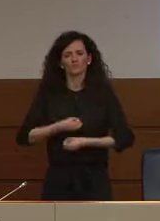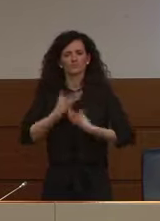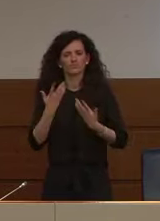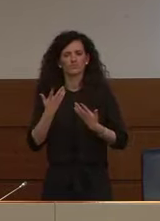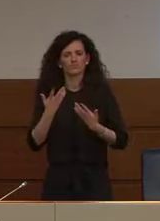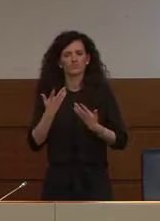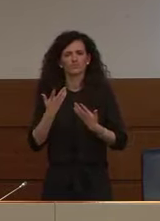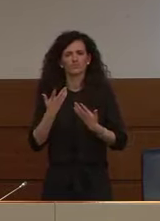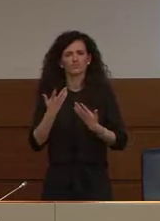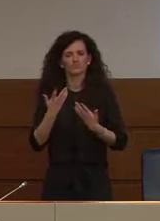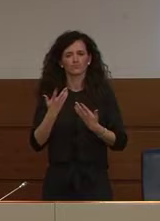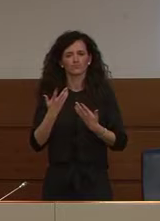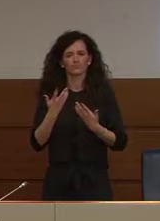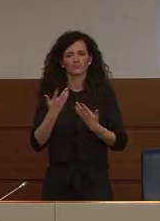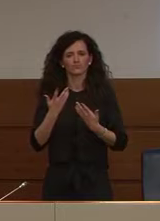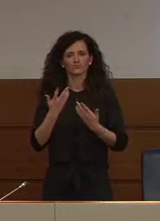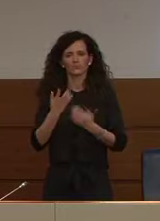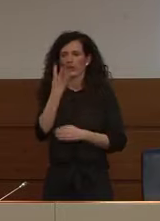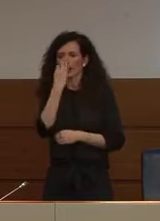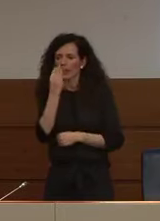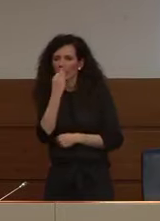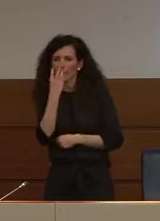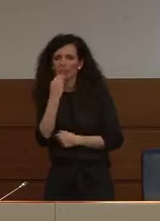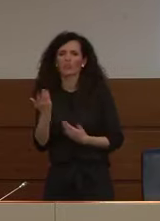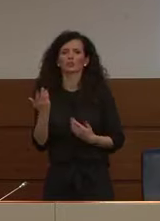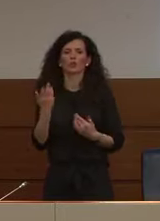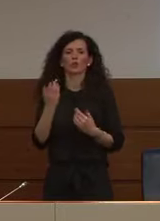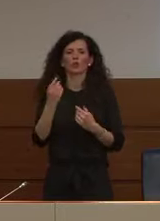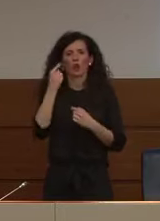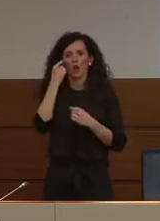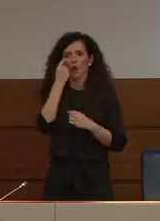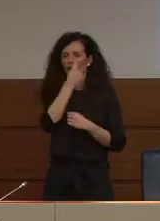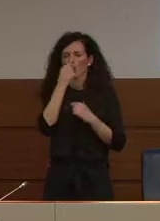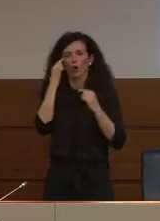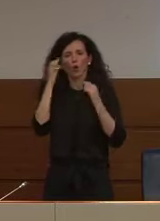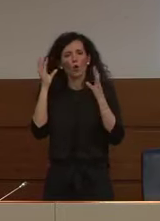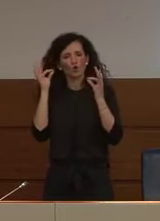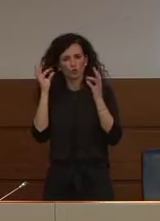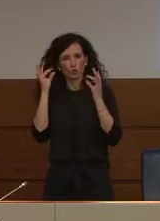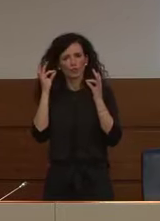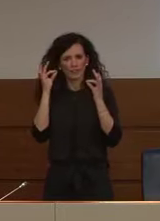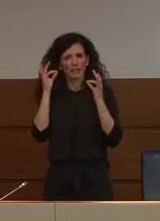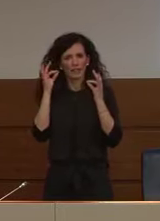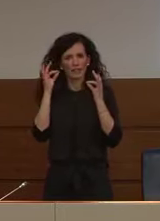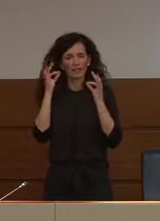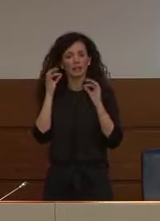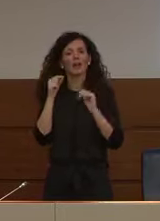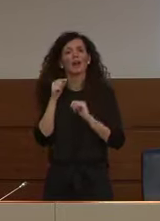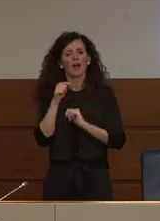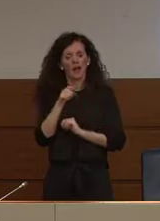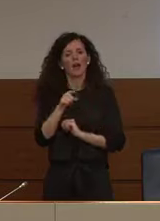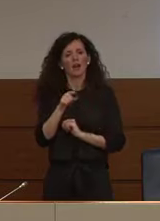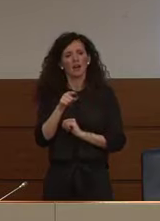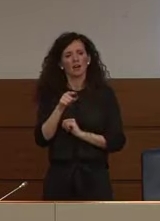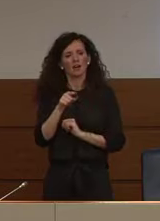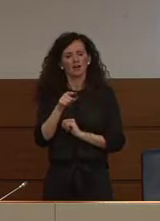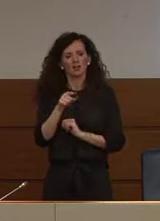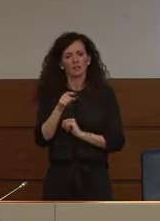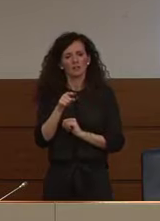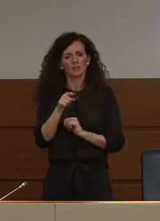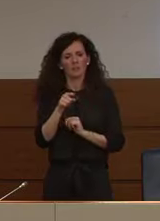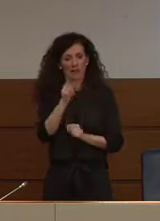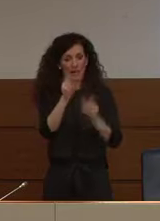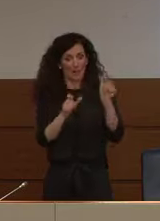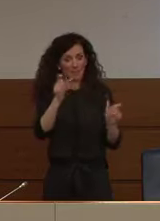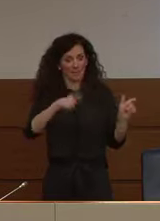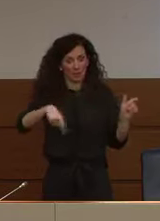interessano le alte vie raffreddure o congiuntivite hanno l'indicazione a questo